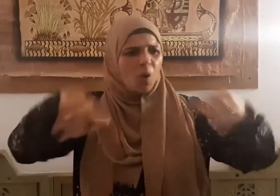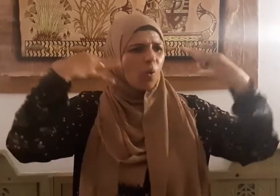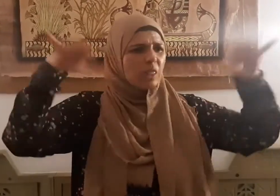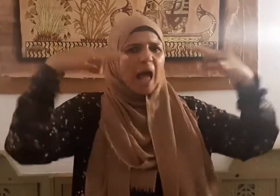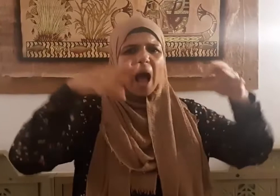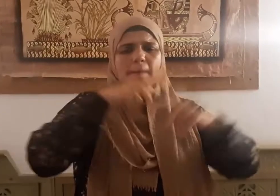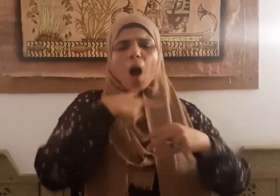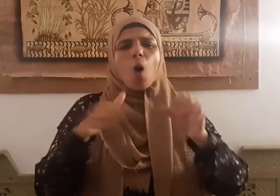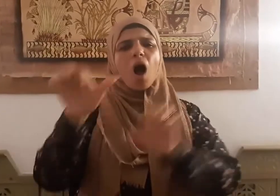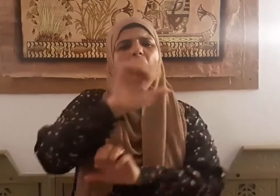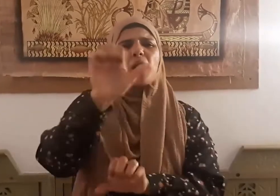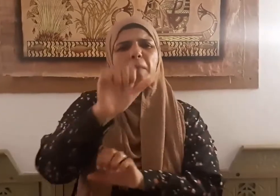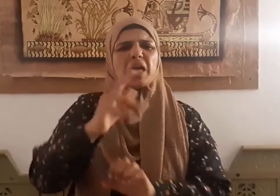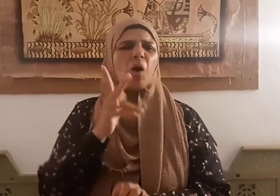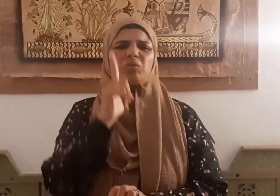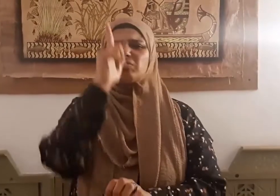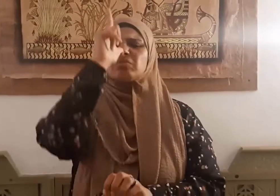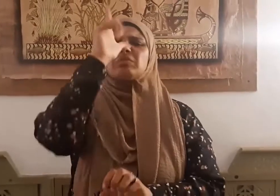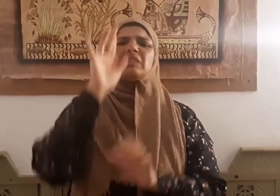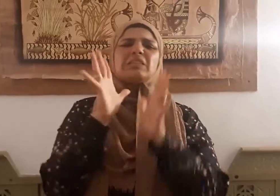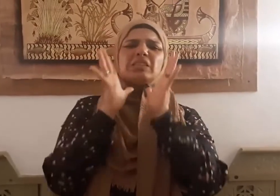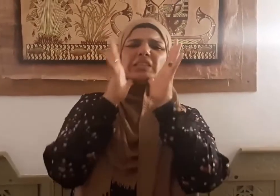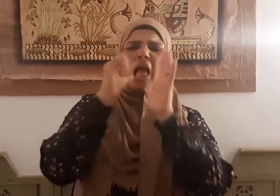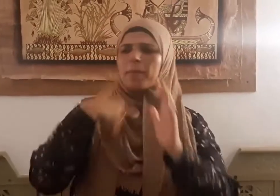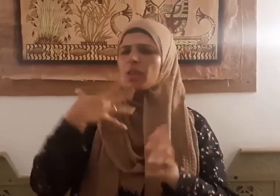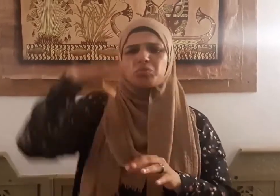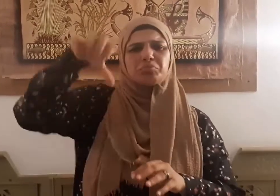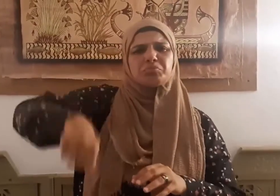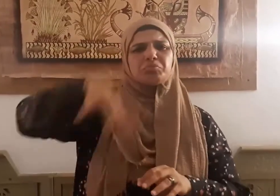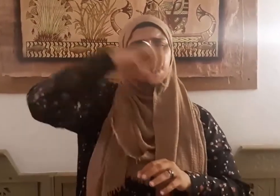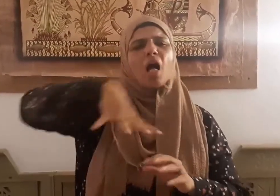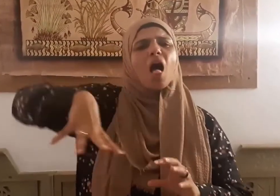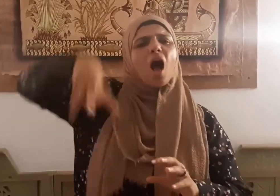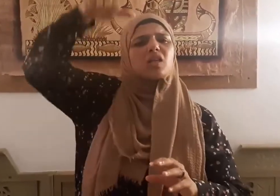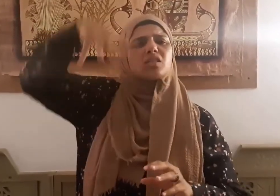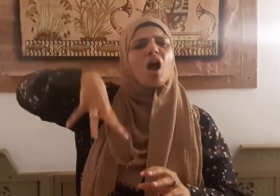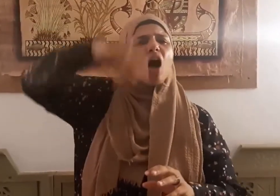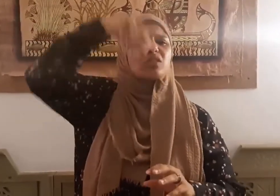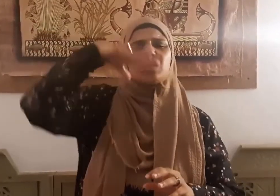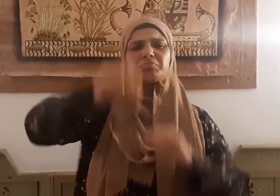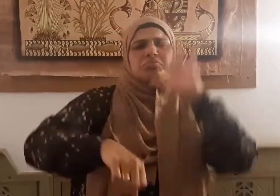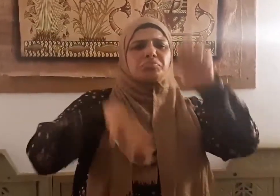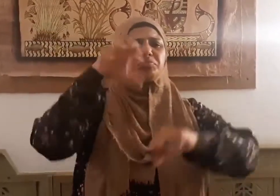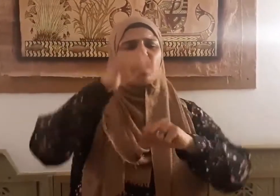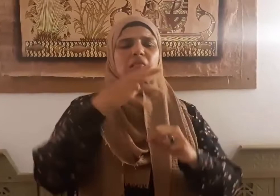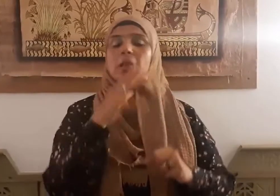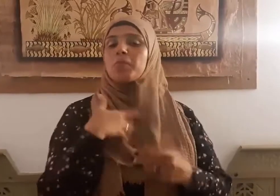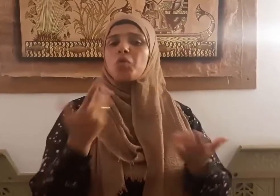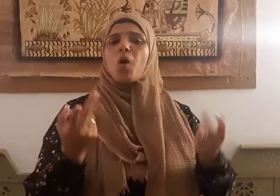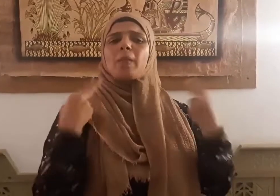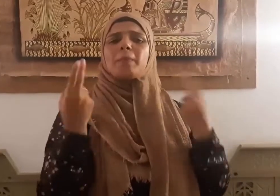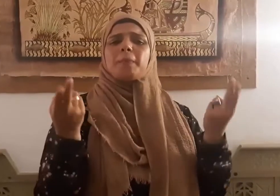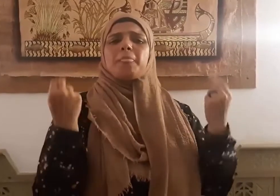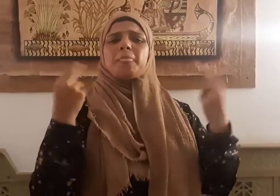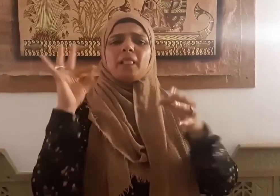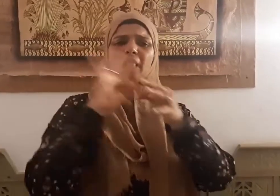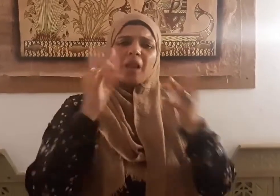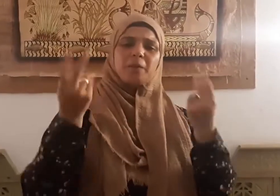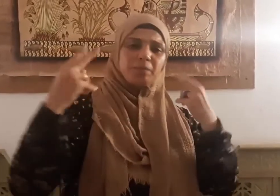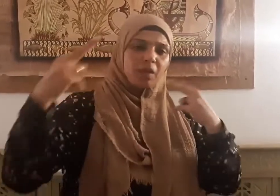السيارات وامتلاك القصور على جهة المباهات وغير ذلك من